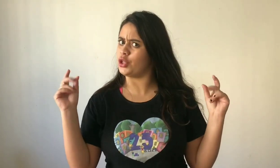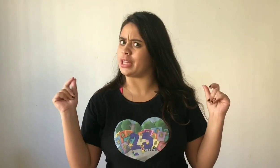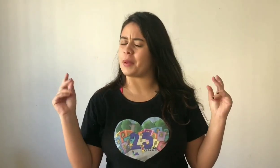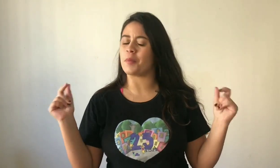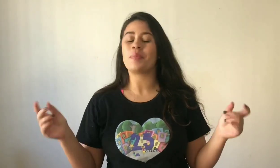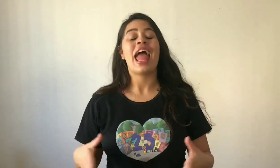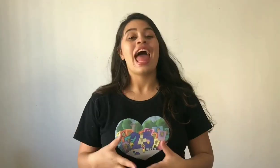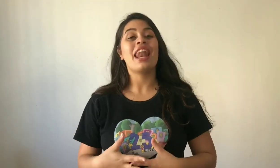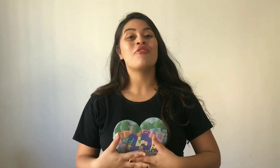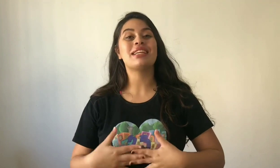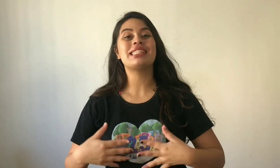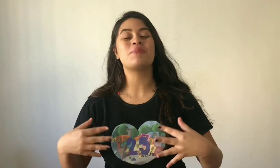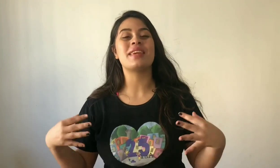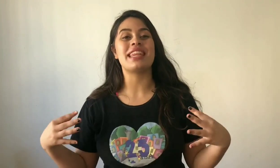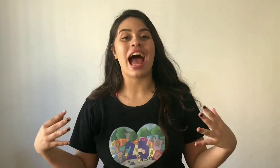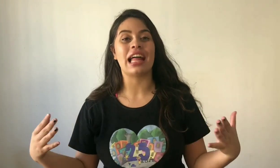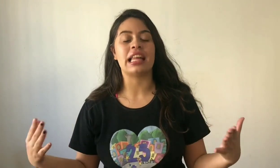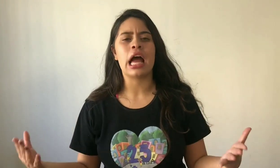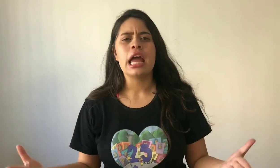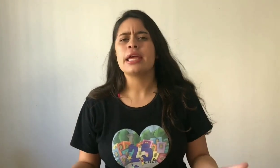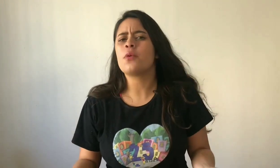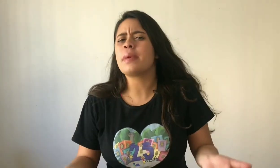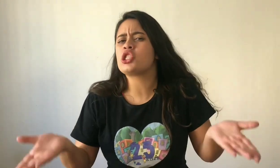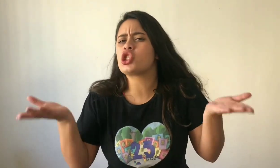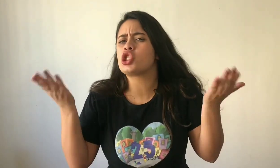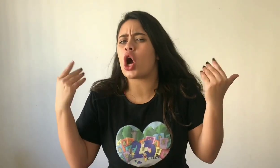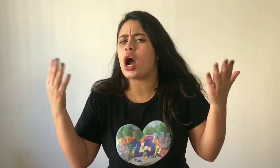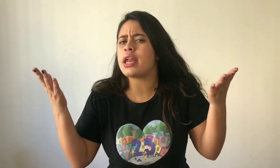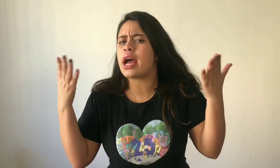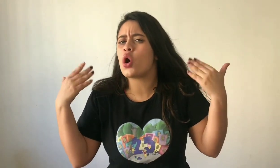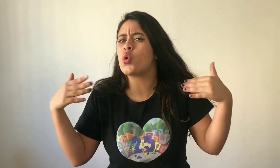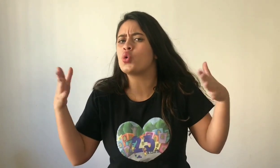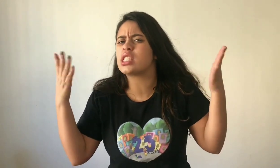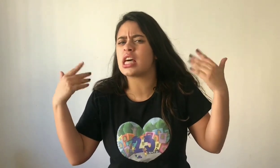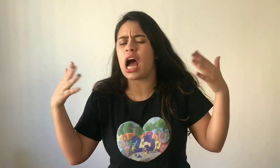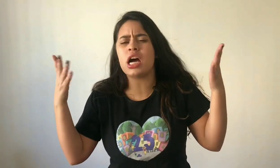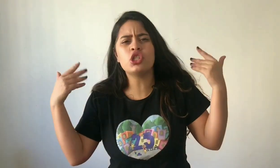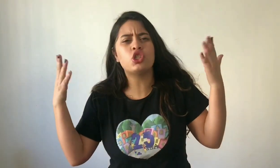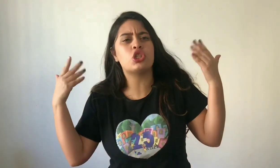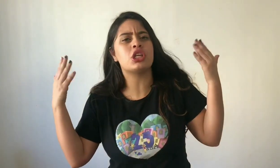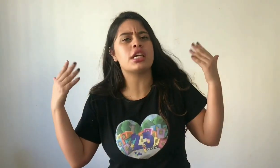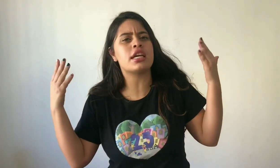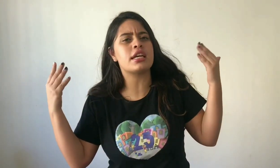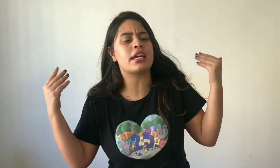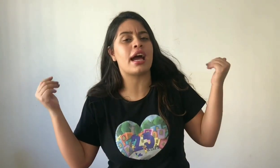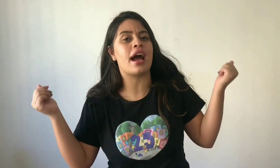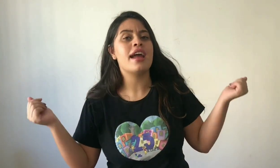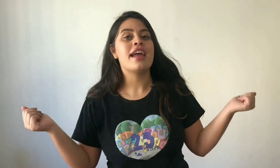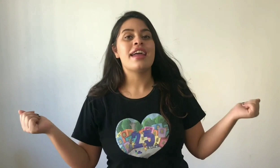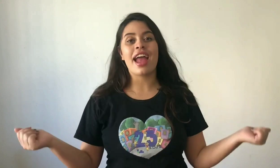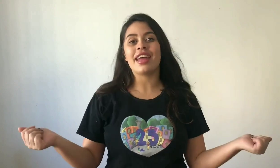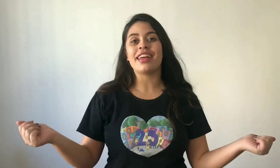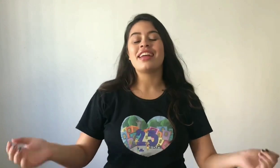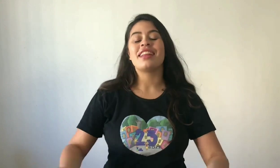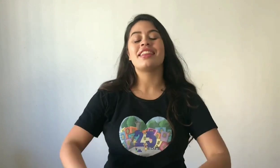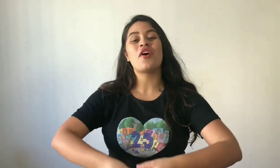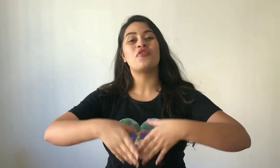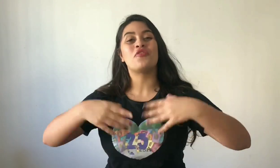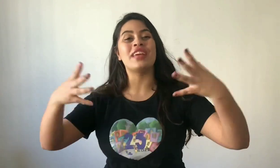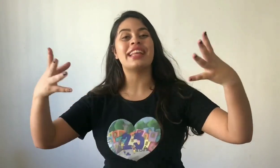tempo. Ela foi inspirada em uma história russa antiga. E aí, deu vida